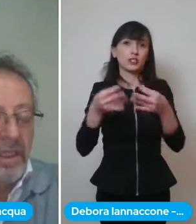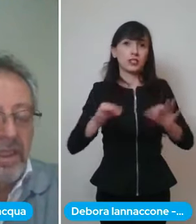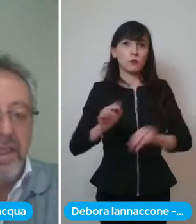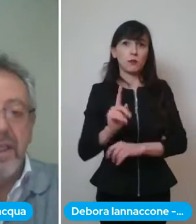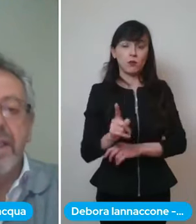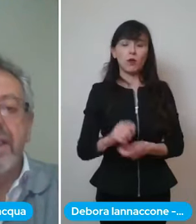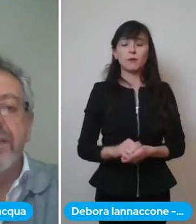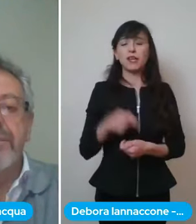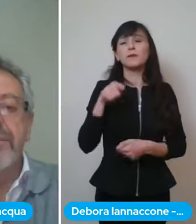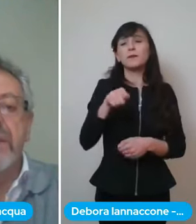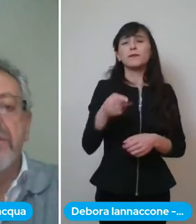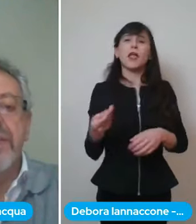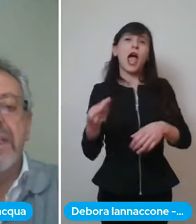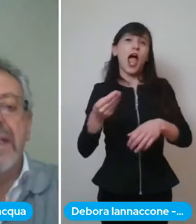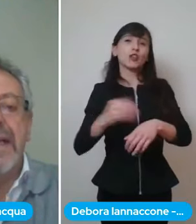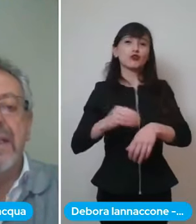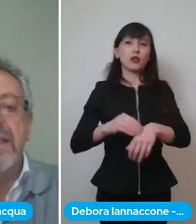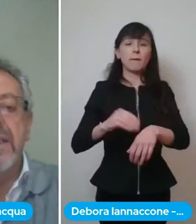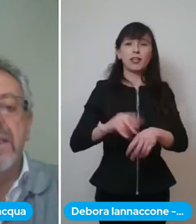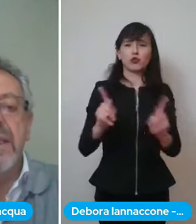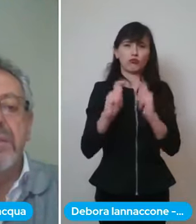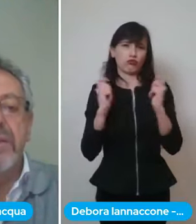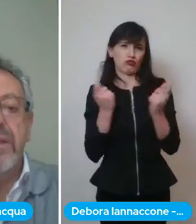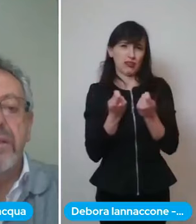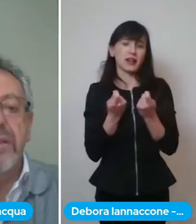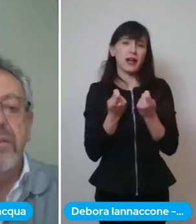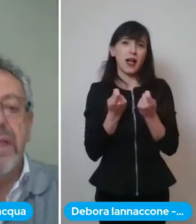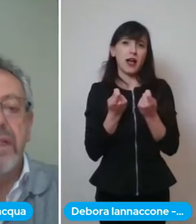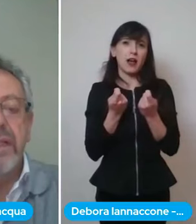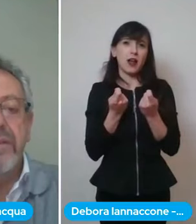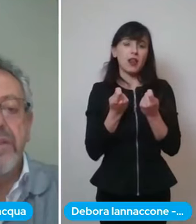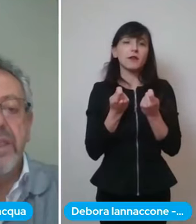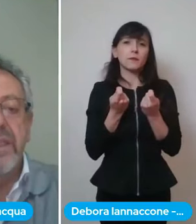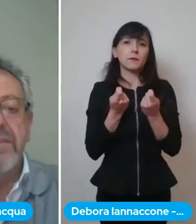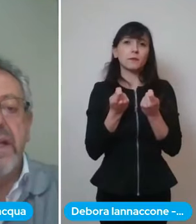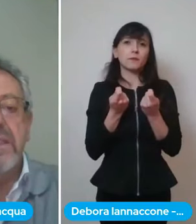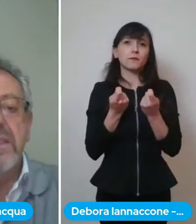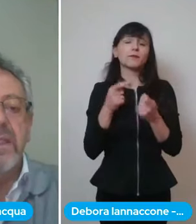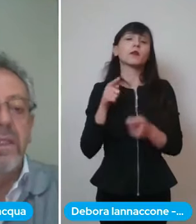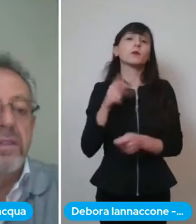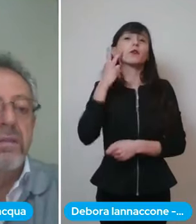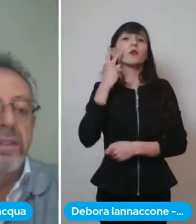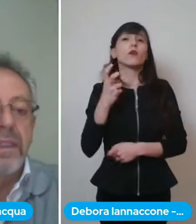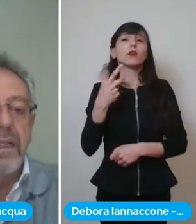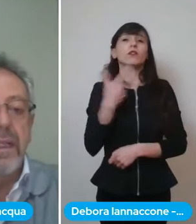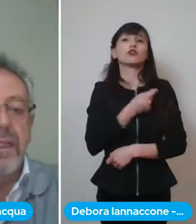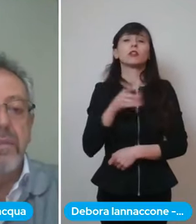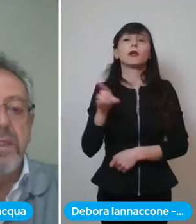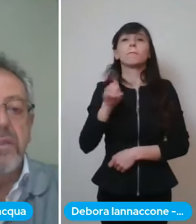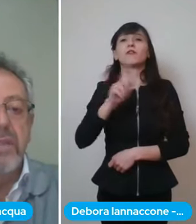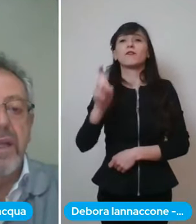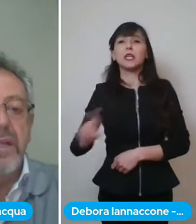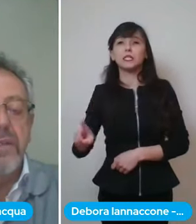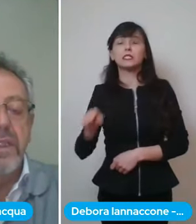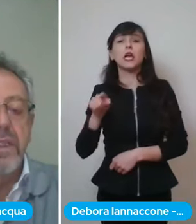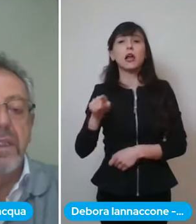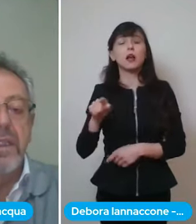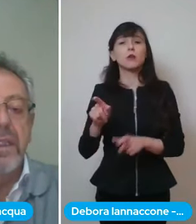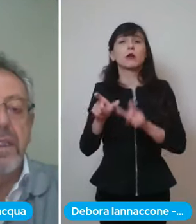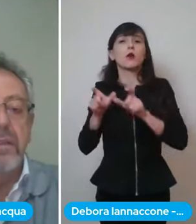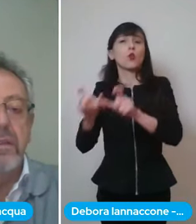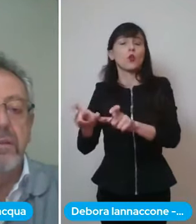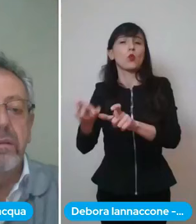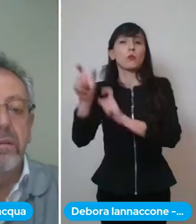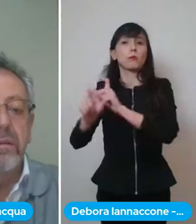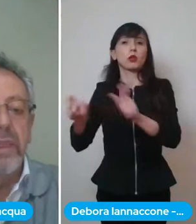generale sia per quanto riguarda i vaccini Pfizer che sono dedicate alle persone fragili